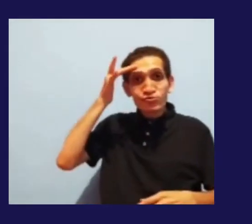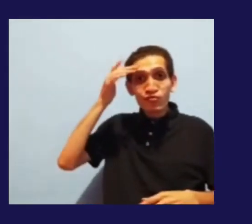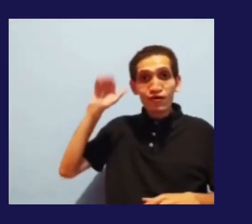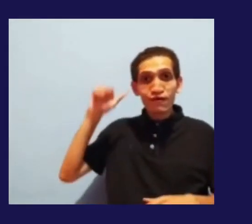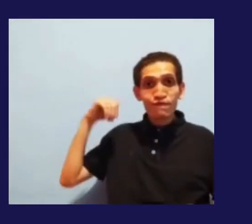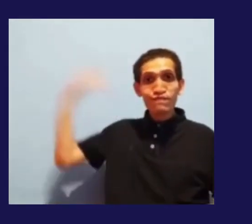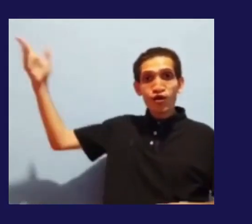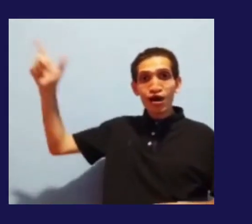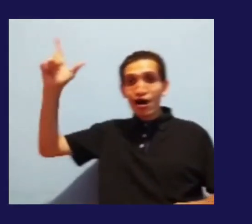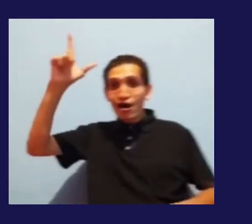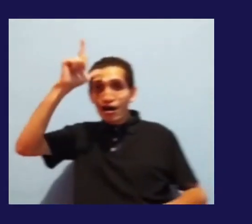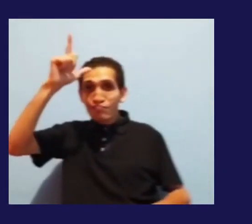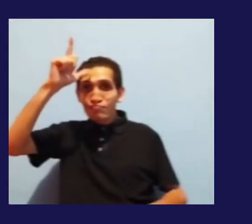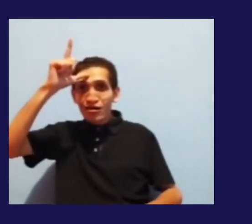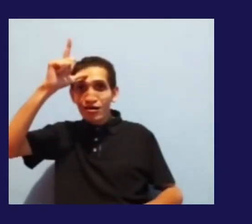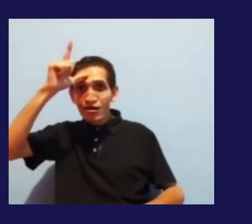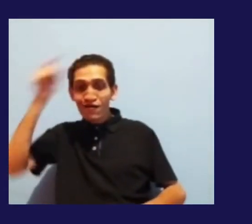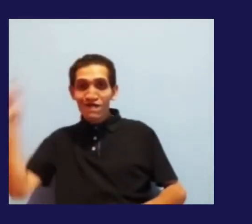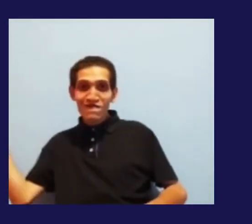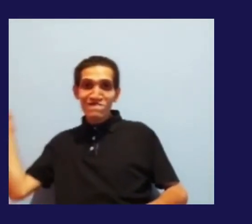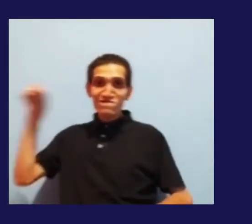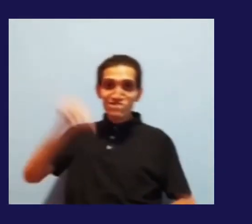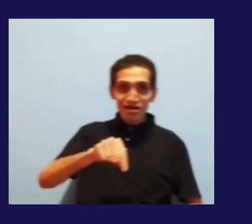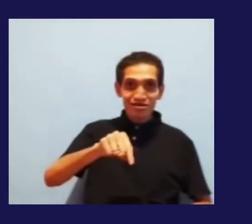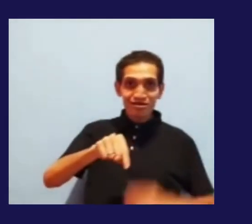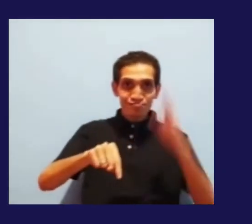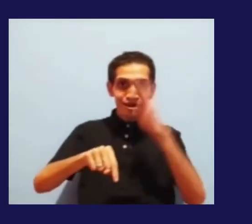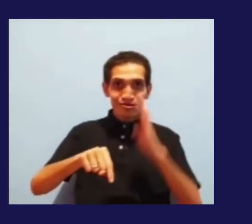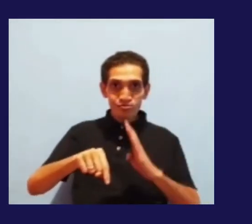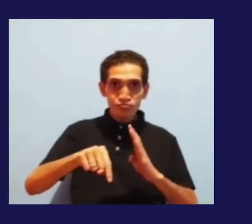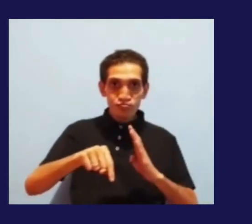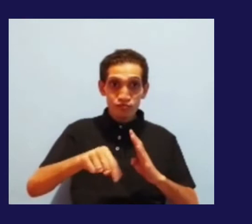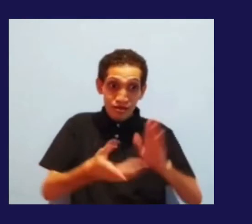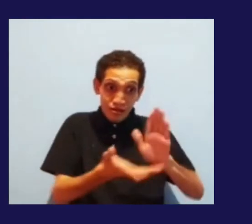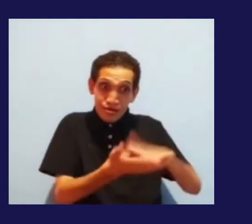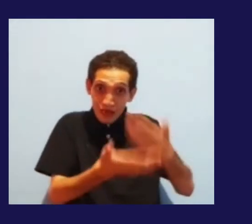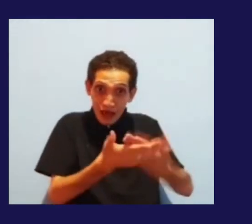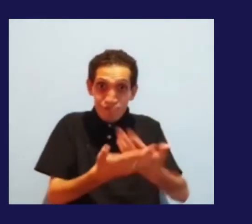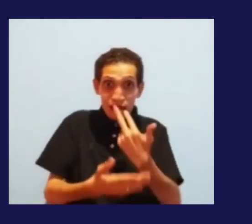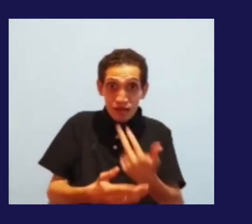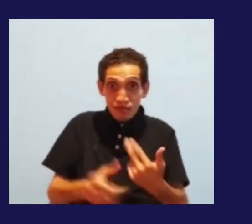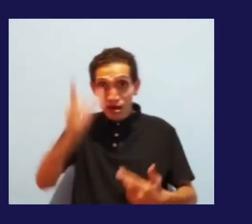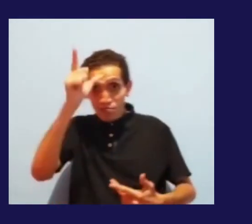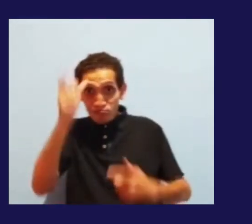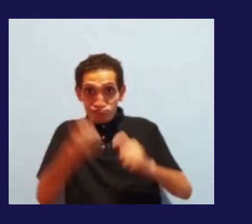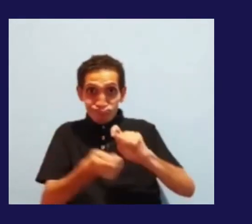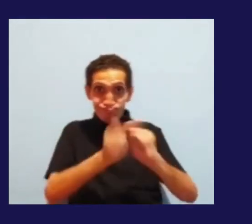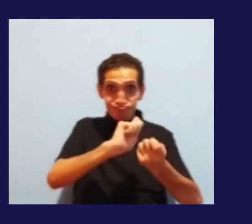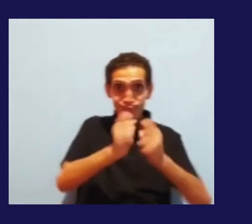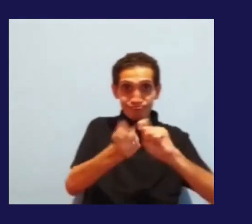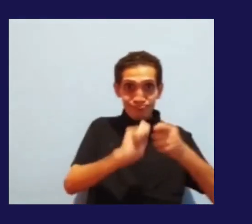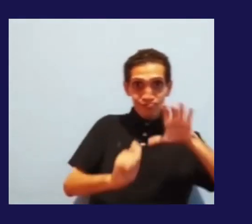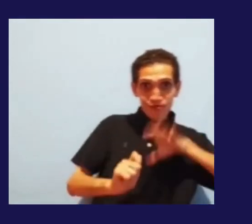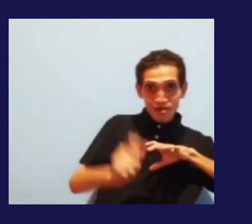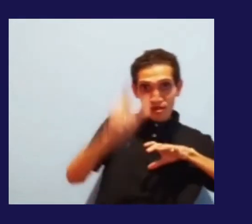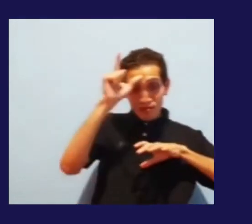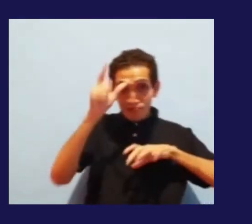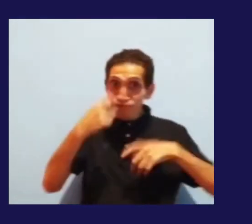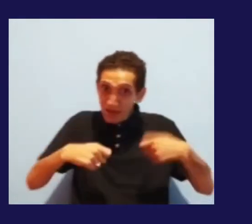alemão, conseguir entender o que a gente está falando aqui, tá? Então, é da mesma forma. Então, a importância da libras aí